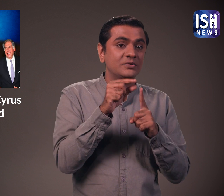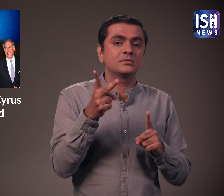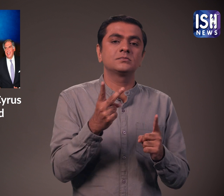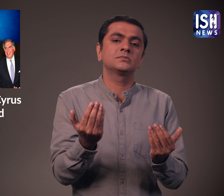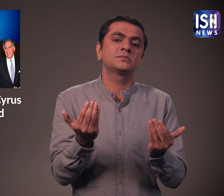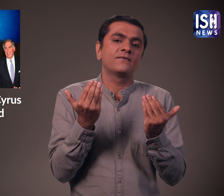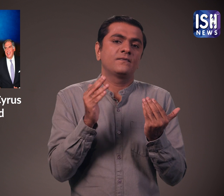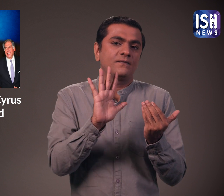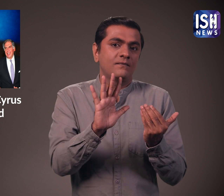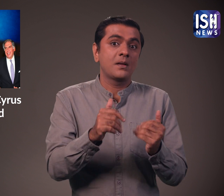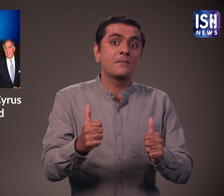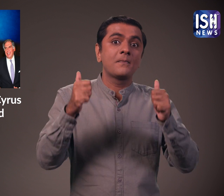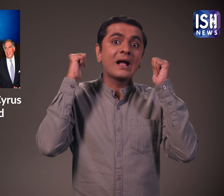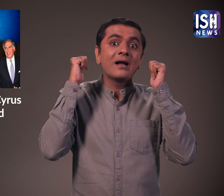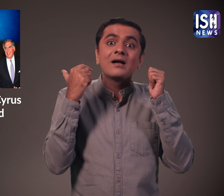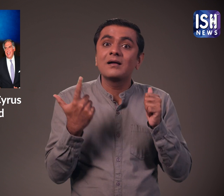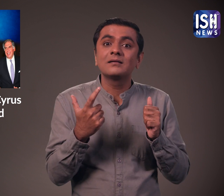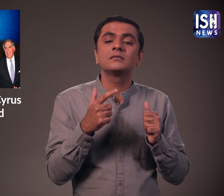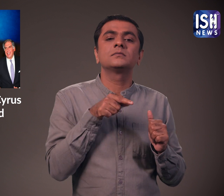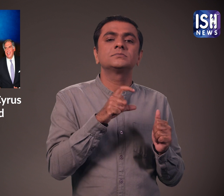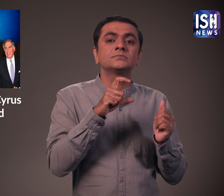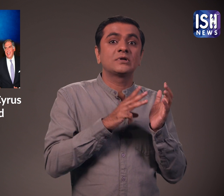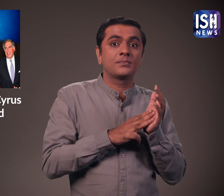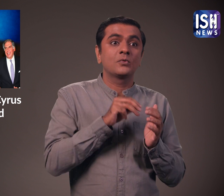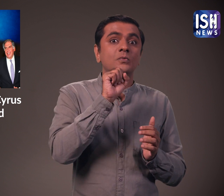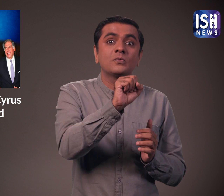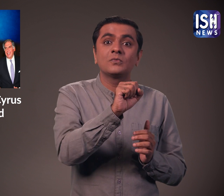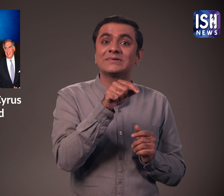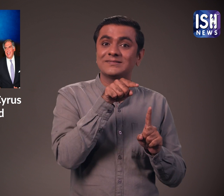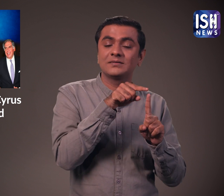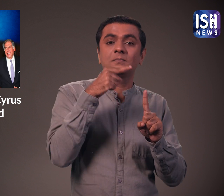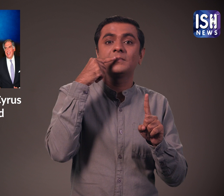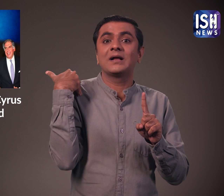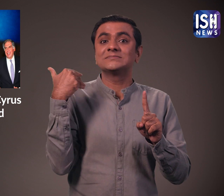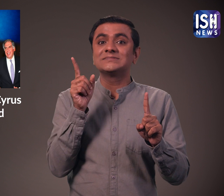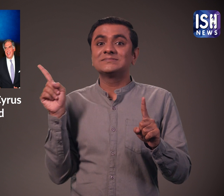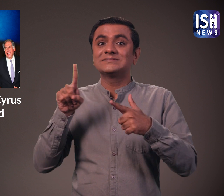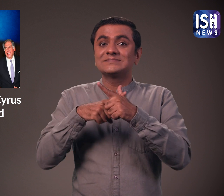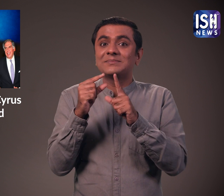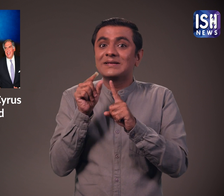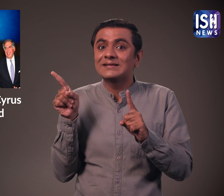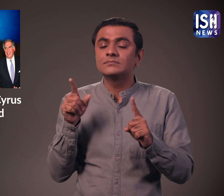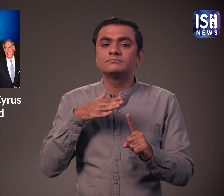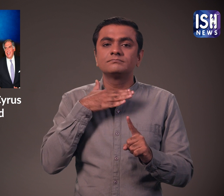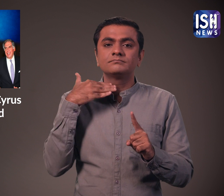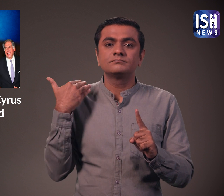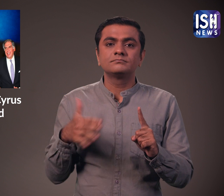गए। जबकि पीछे बैटे यात्री, मिस्त्री और जहांगे पंडोले की मौत हो गए।